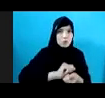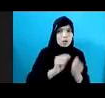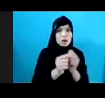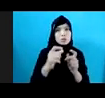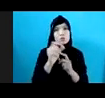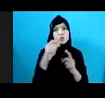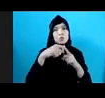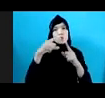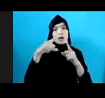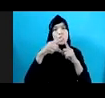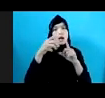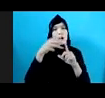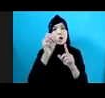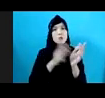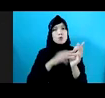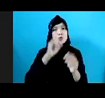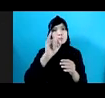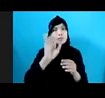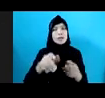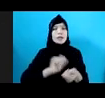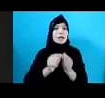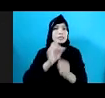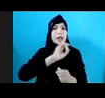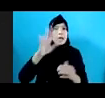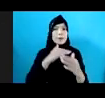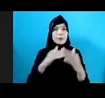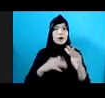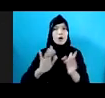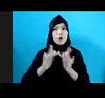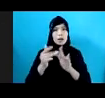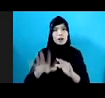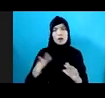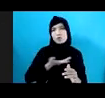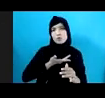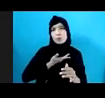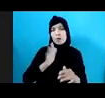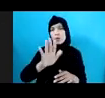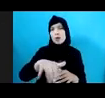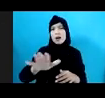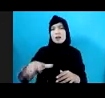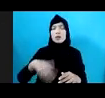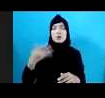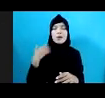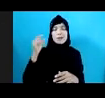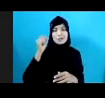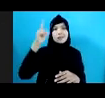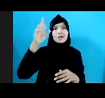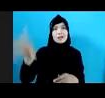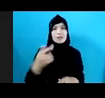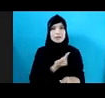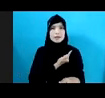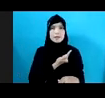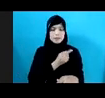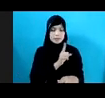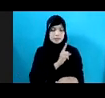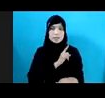berbasis Online Jadi Kami Ingin Agar Anak-anak Itu Punya Kesadaran Terhadap Dirinya Terhadap Tubuhnya